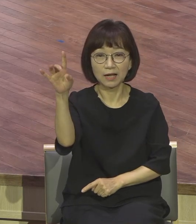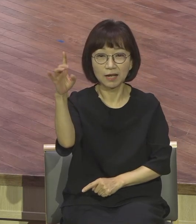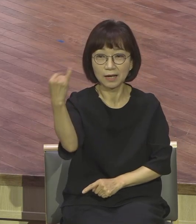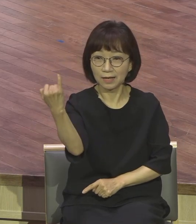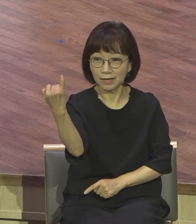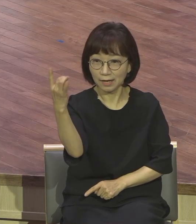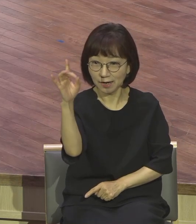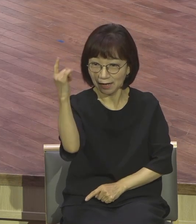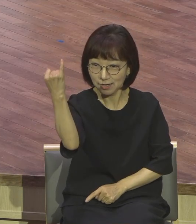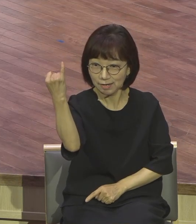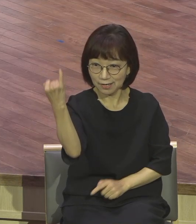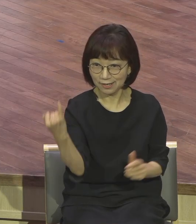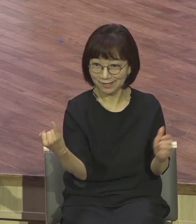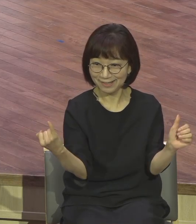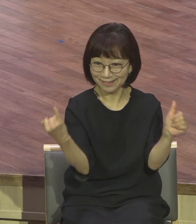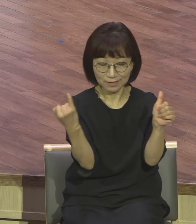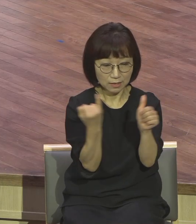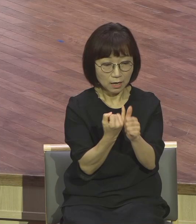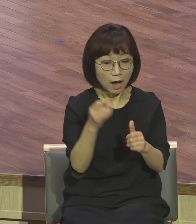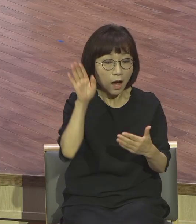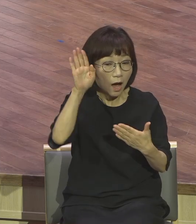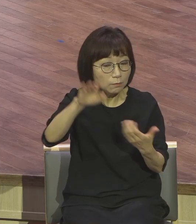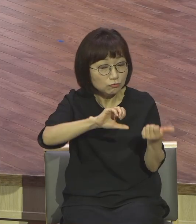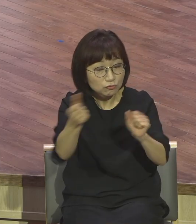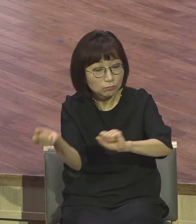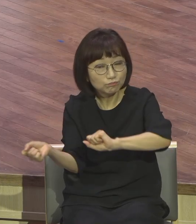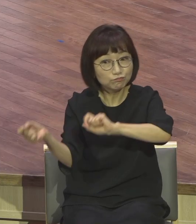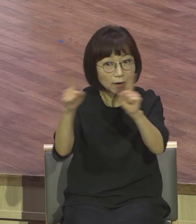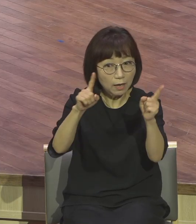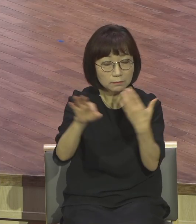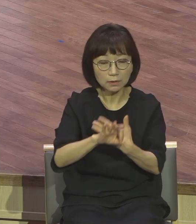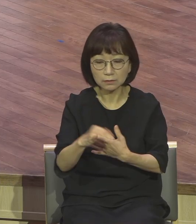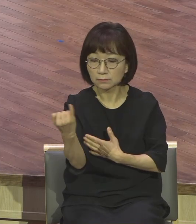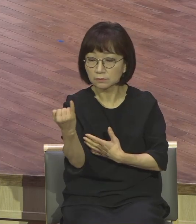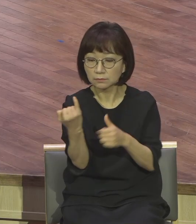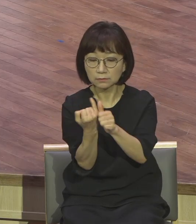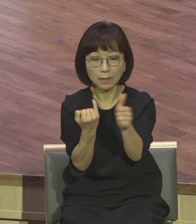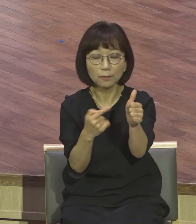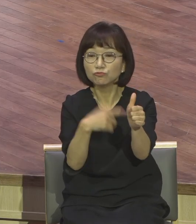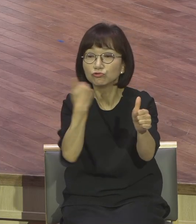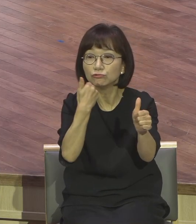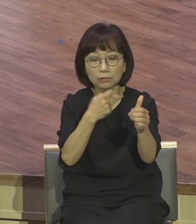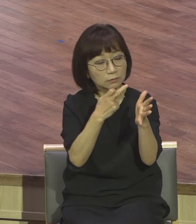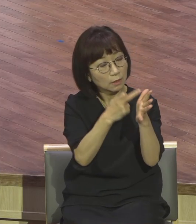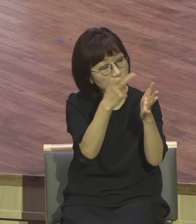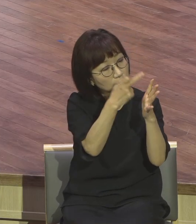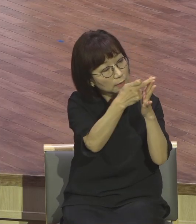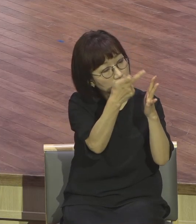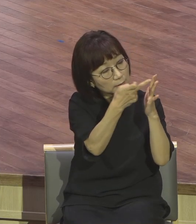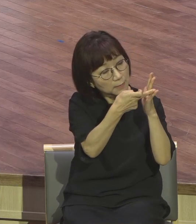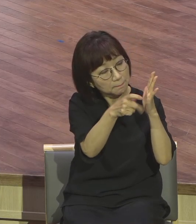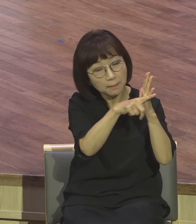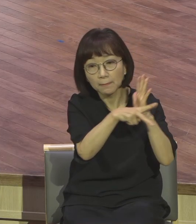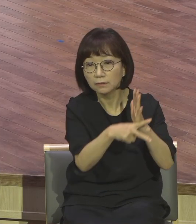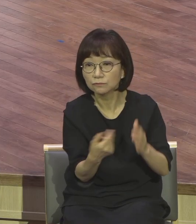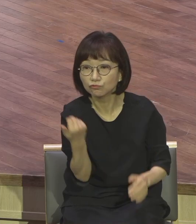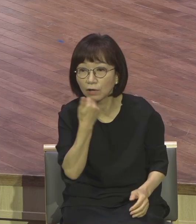부활 때 누구 아내가 되냐? 이 질문이에요 지금. 예수님은 시험하는 겁니다. 그런데